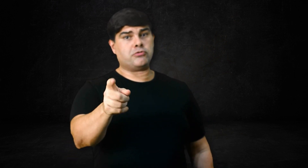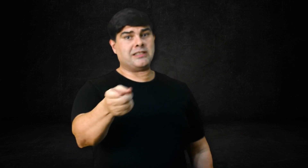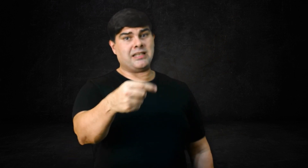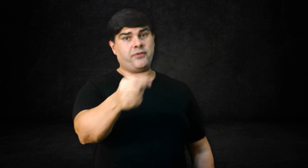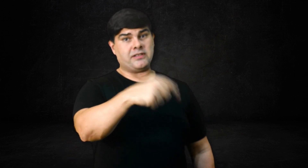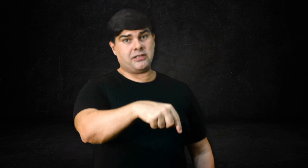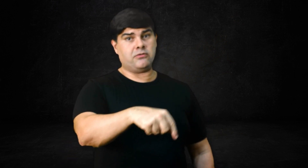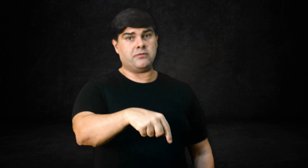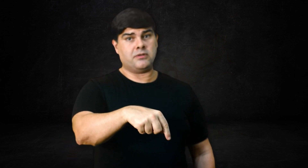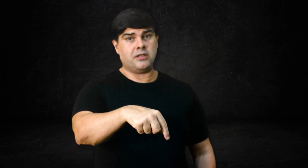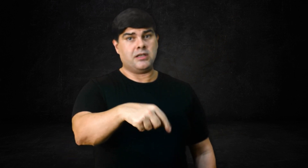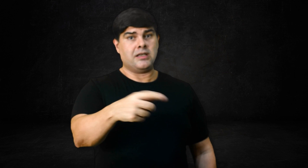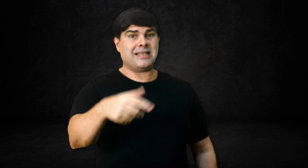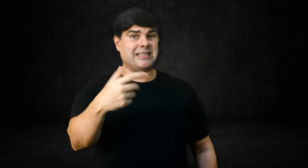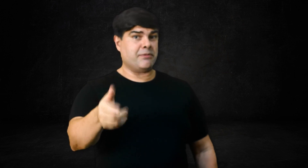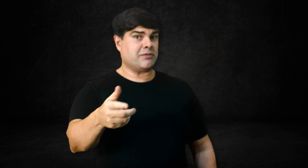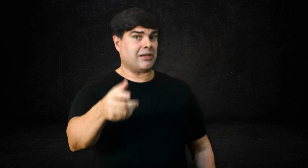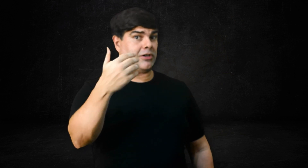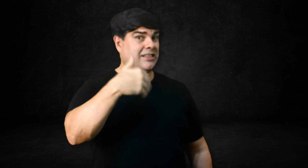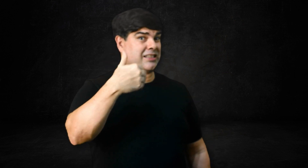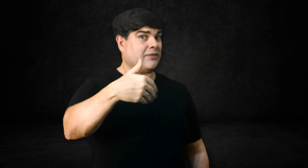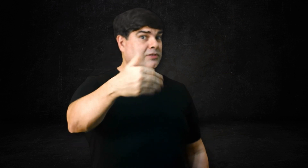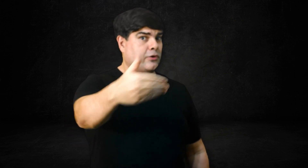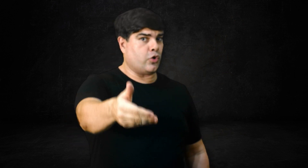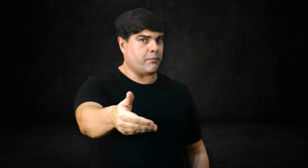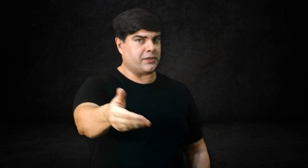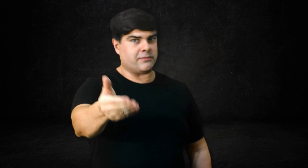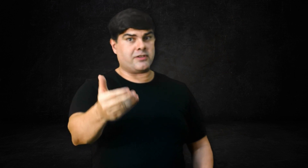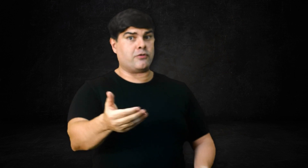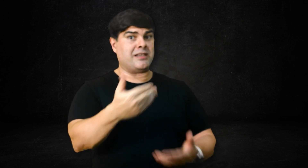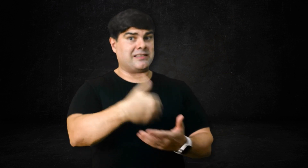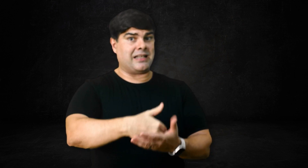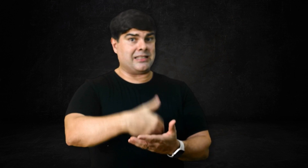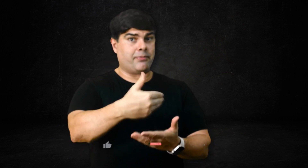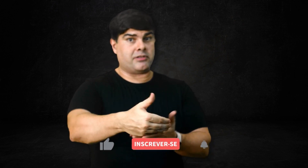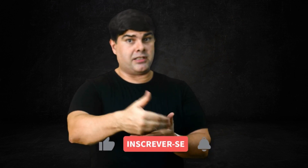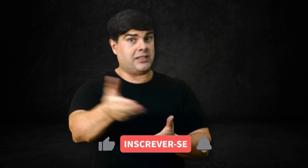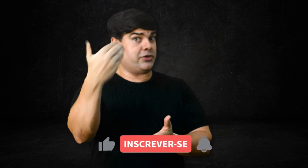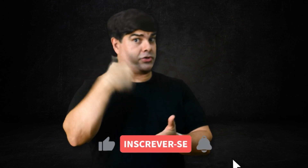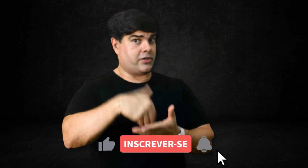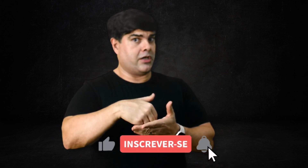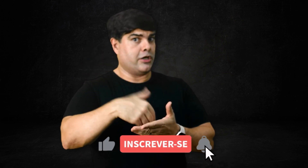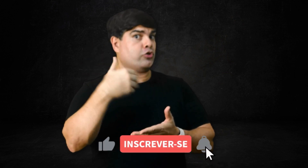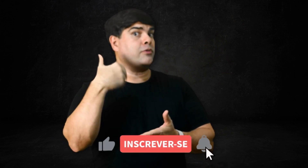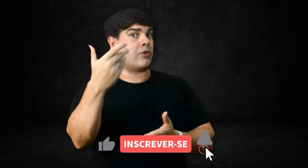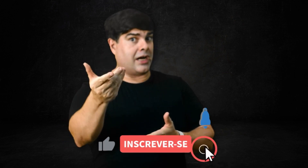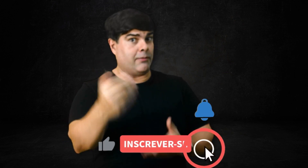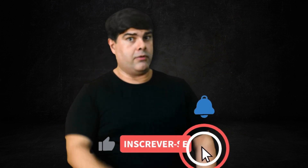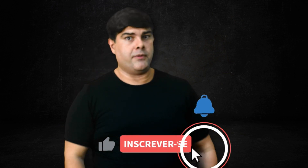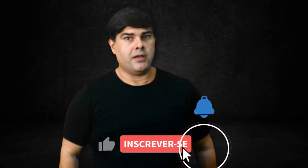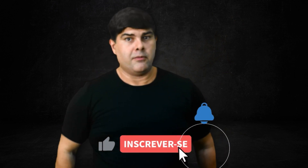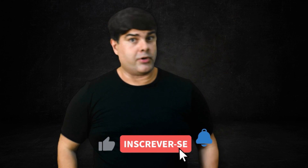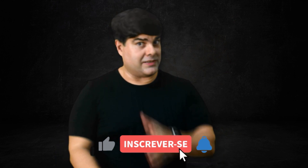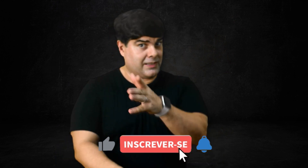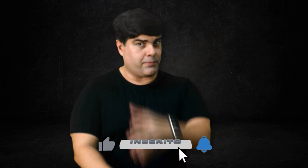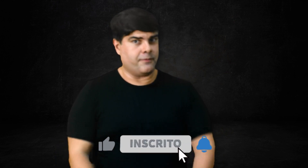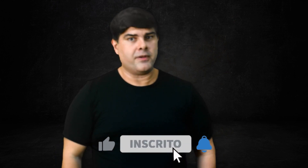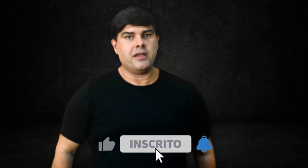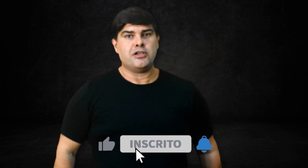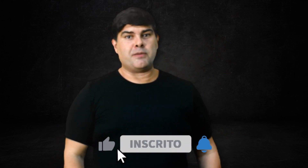dessa refeição, e até mesmo na ordem em que você come, por exemplo, se você comer a salada e a proteína antes de comer o carbo, por exemplo, já